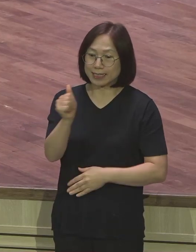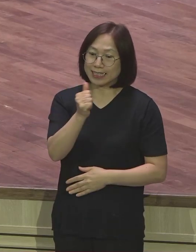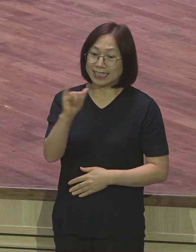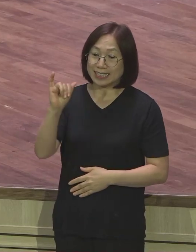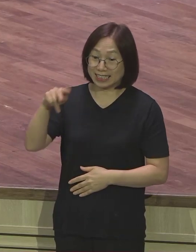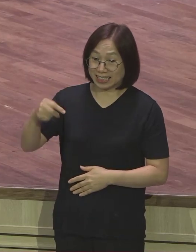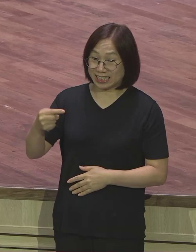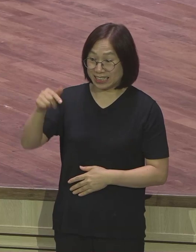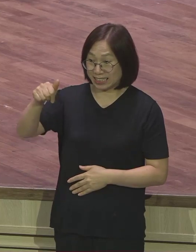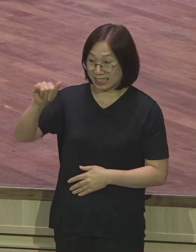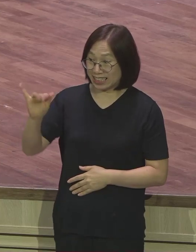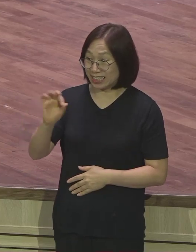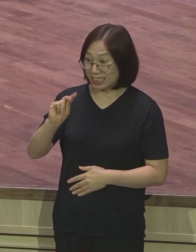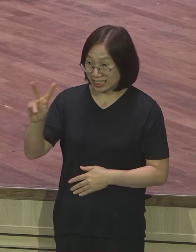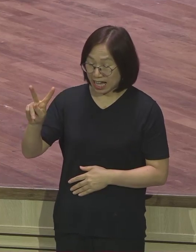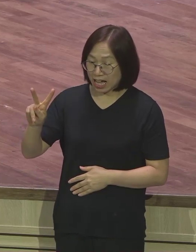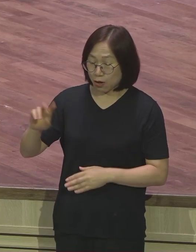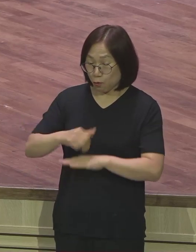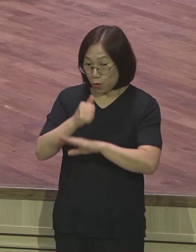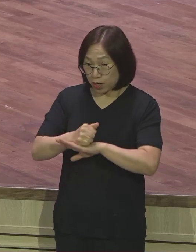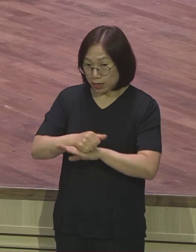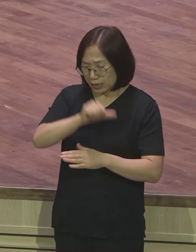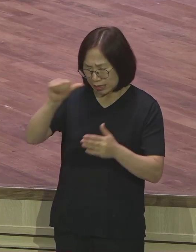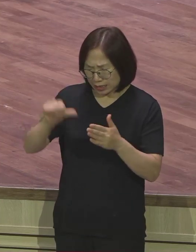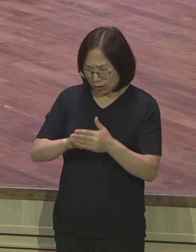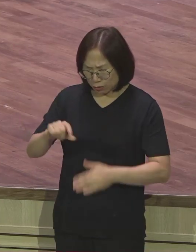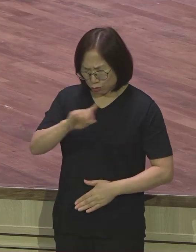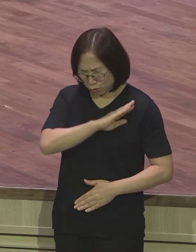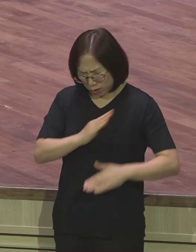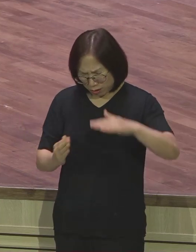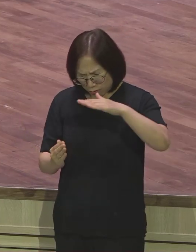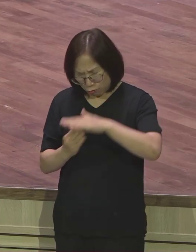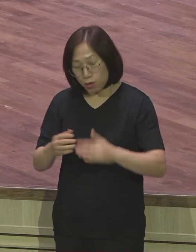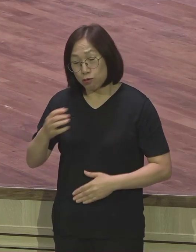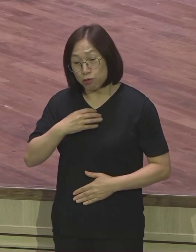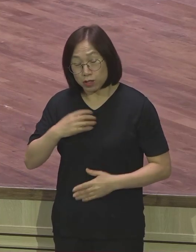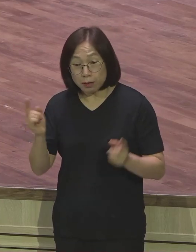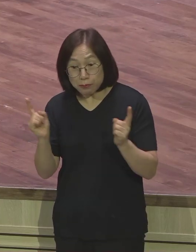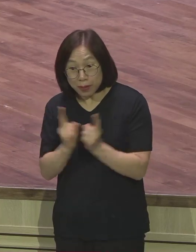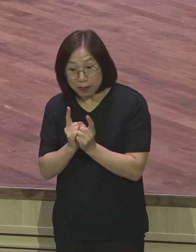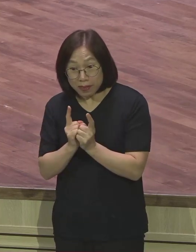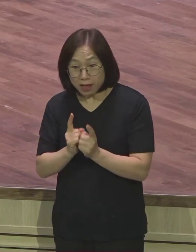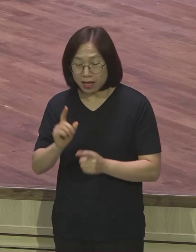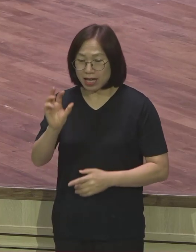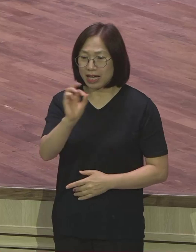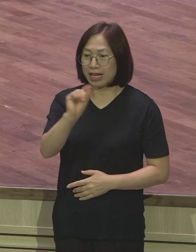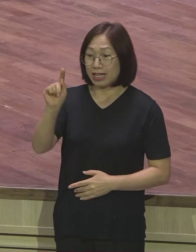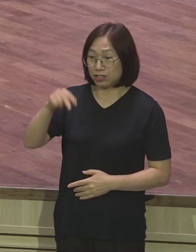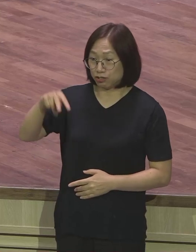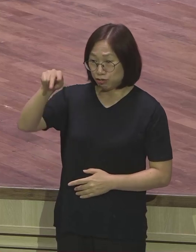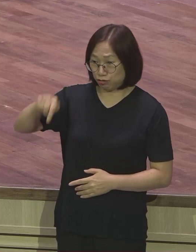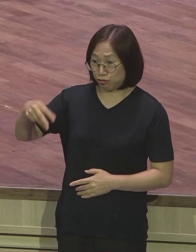인생 최고의 최대의 위기가 찾아왔습니다. 아수르의 침략으로 말미암아 나라는